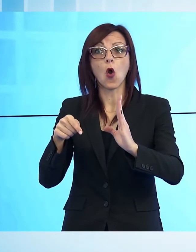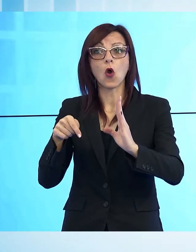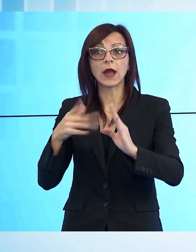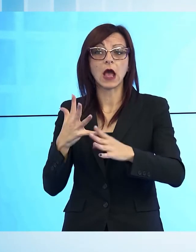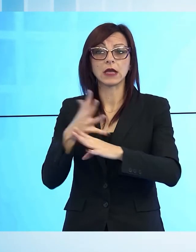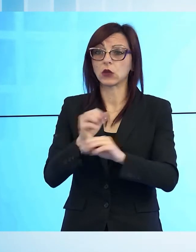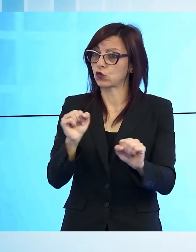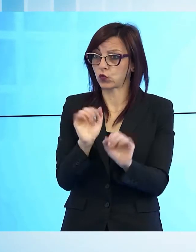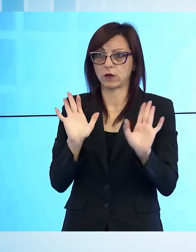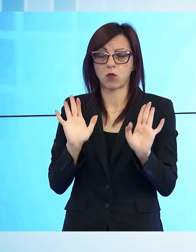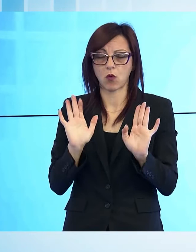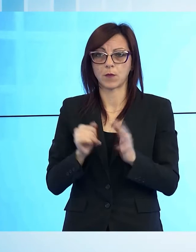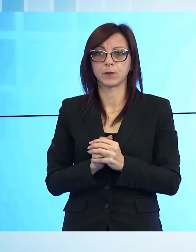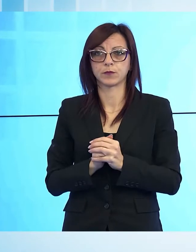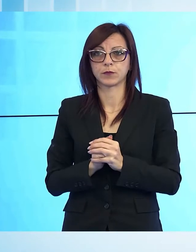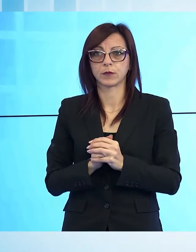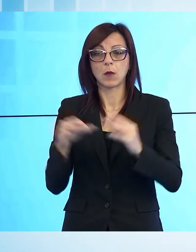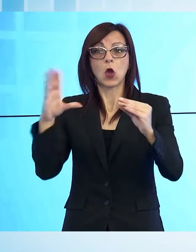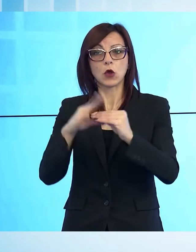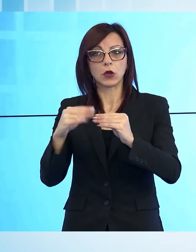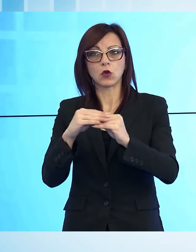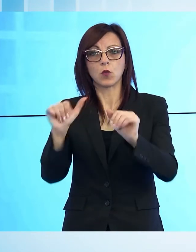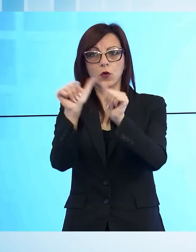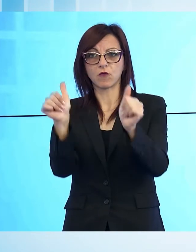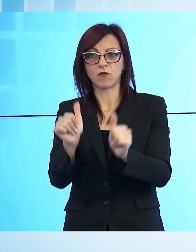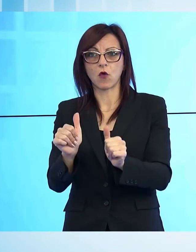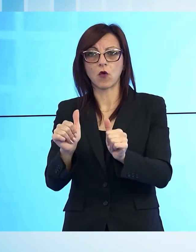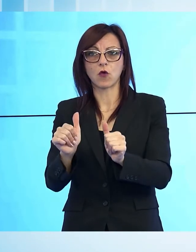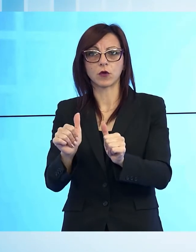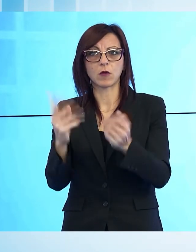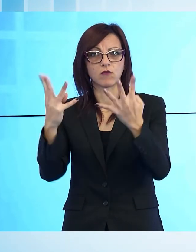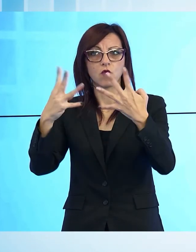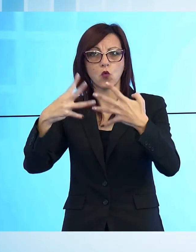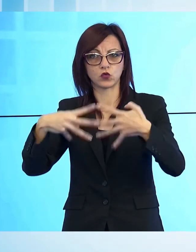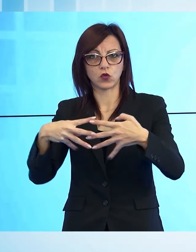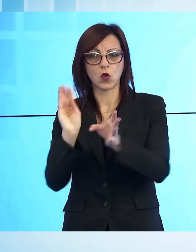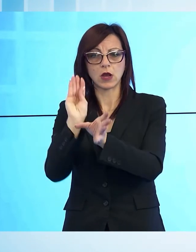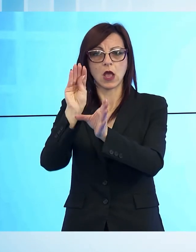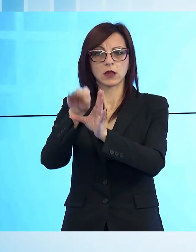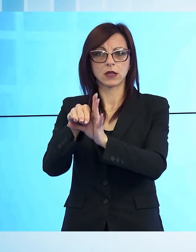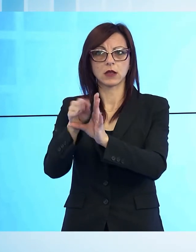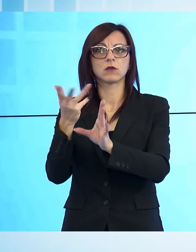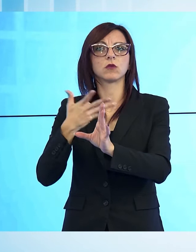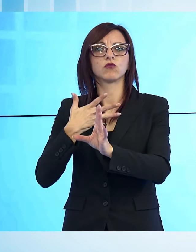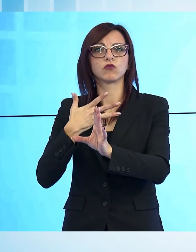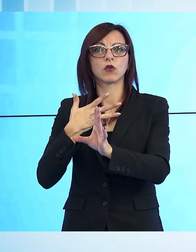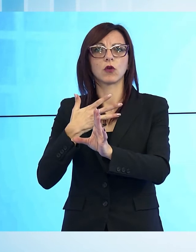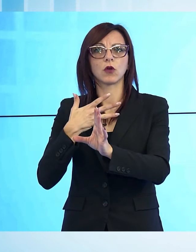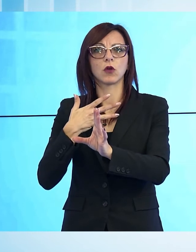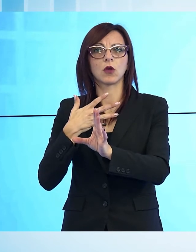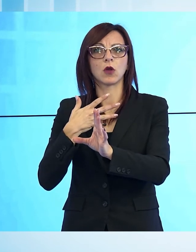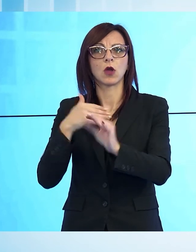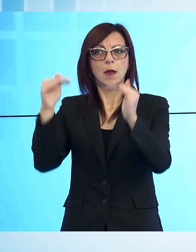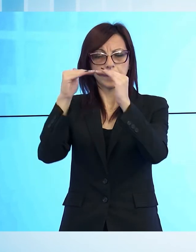recupero dal punto di vista anche delle funzioni, con l'inserimento di nuove funzioni e vari piani del